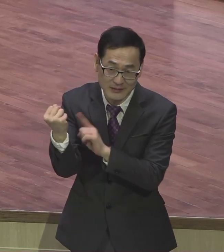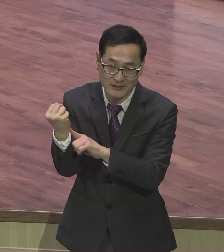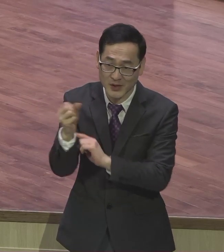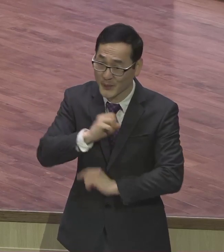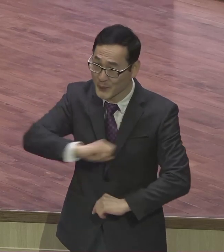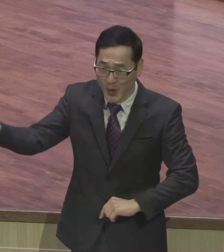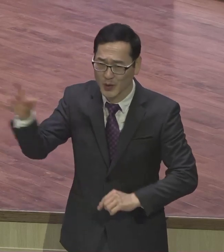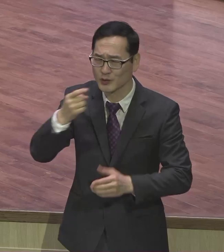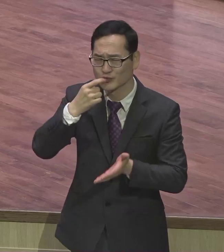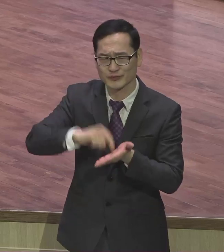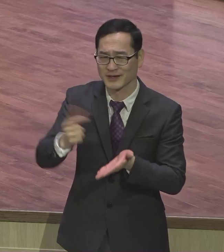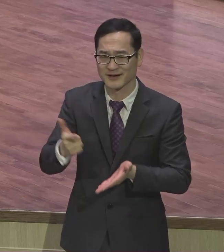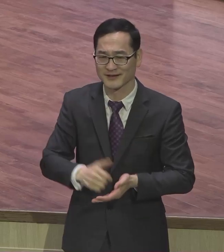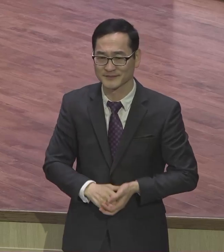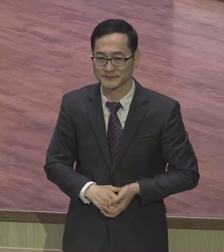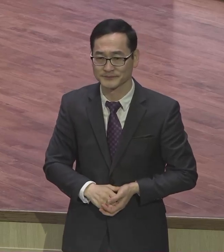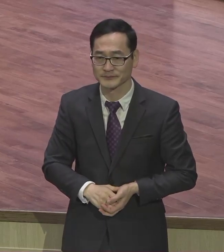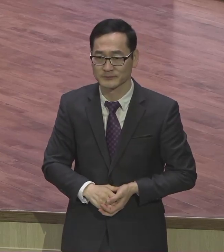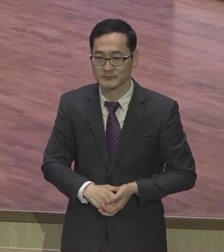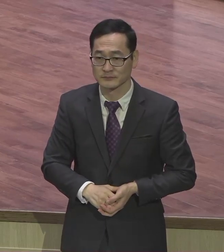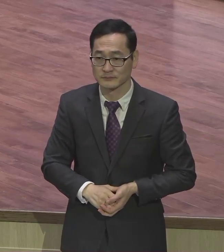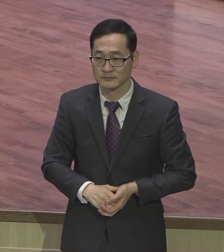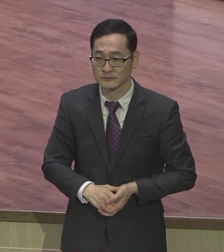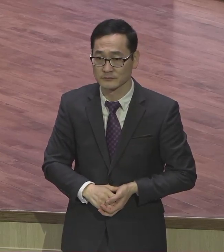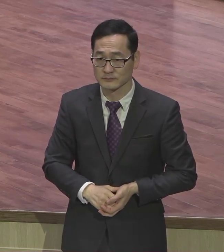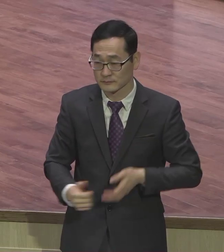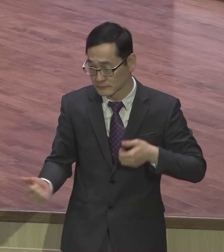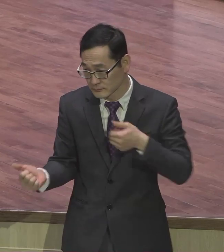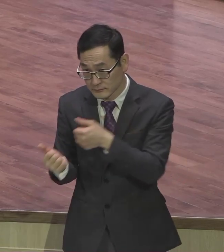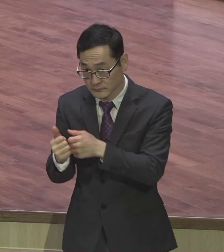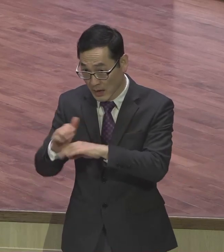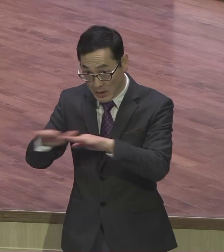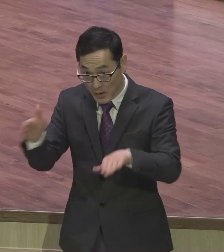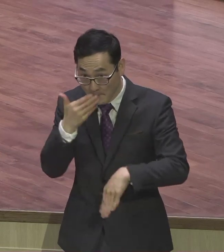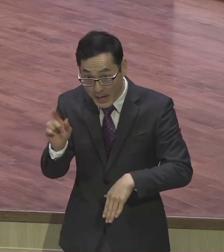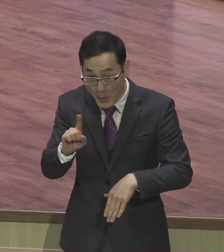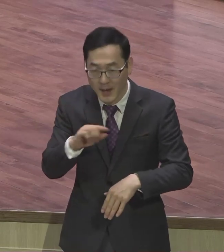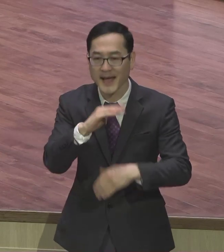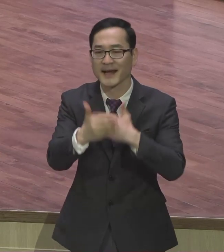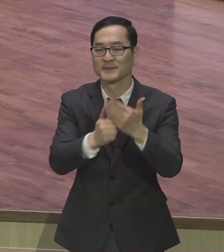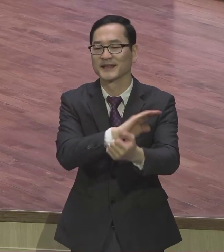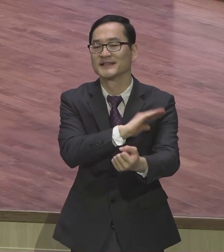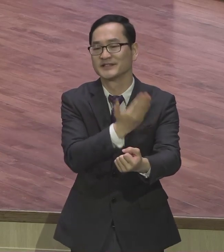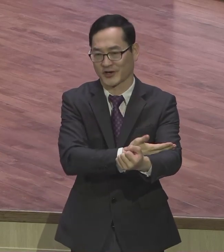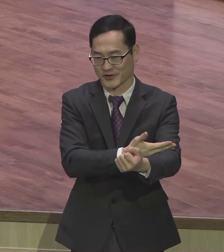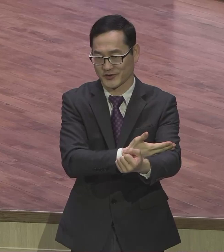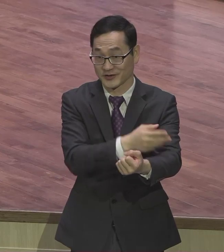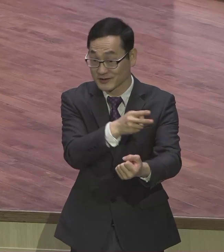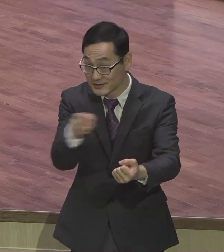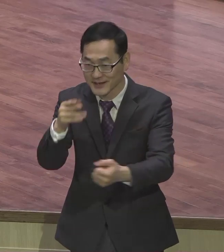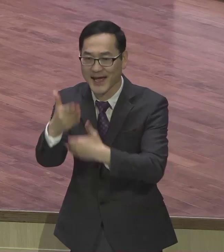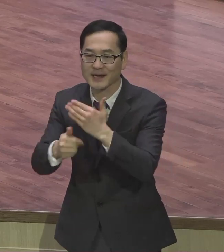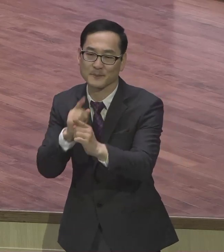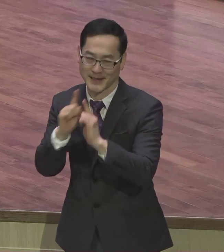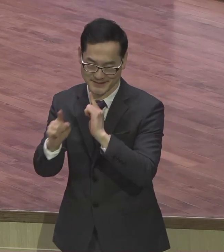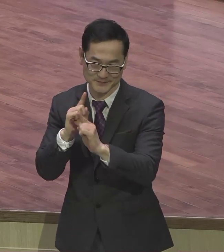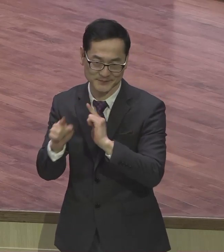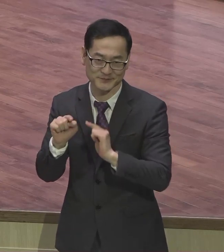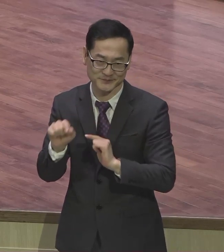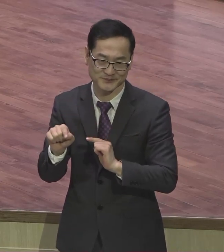하나님의 능력으로 가능해요 하나님의 능력이 뭐냐 하나님의 말씀이에요 이 말씀을 내 속에